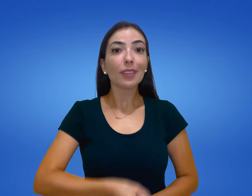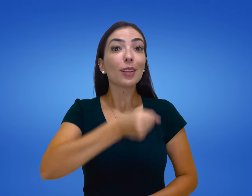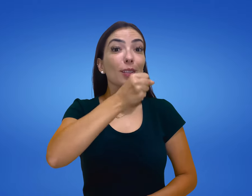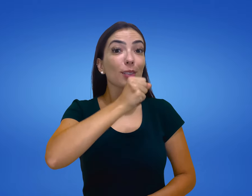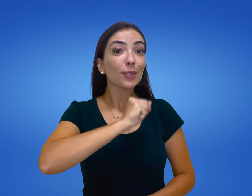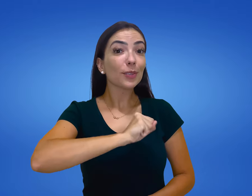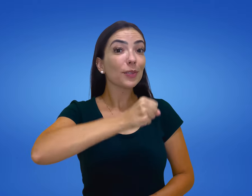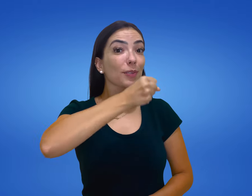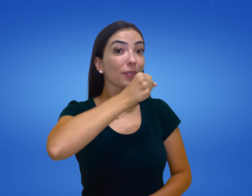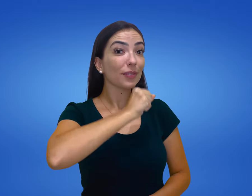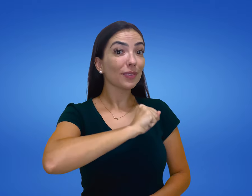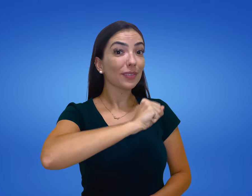Sorvete